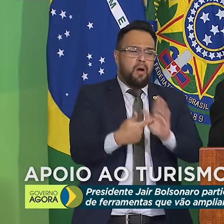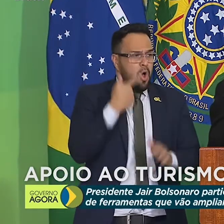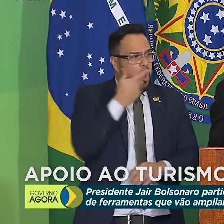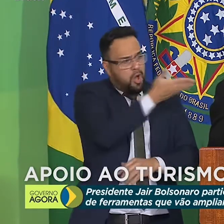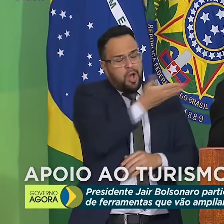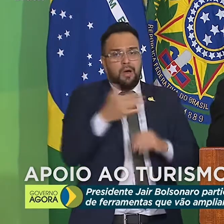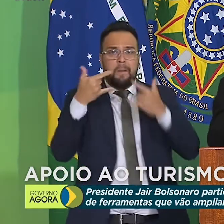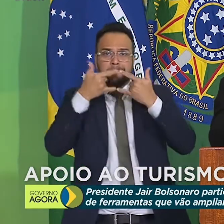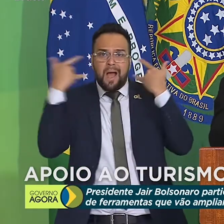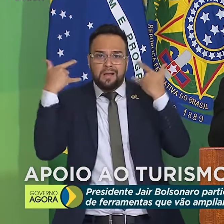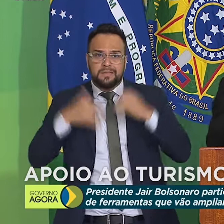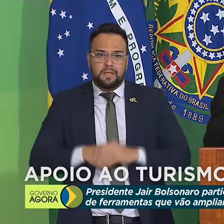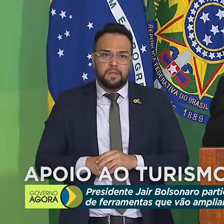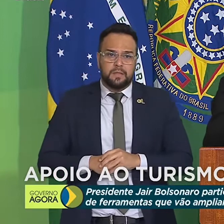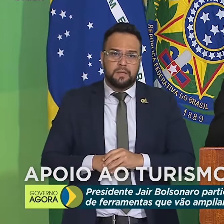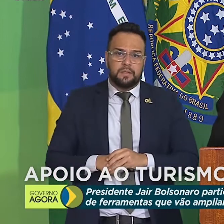Que, obviamente,